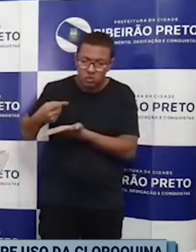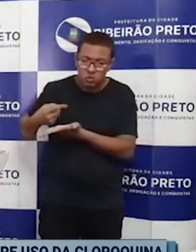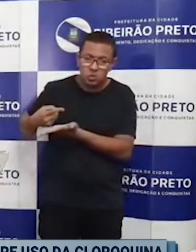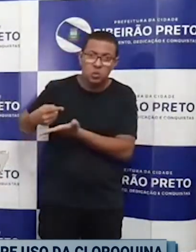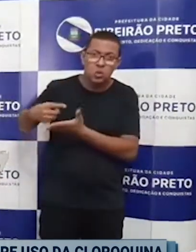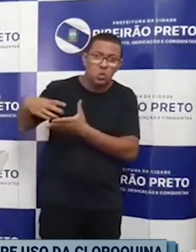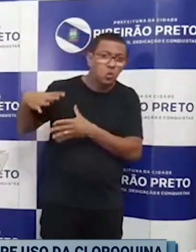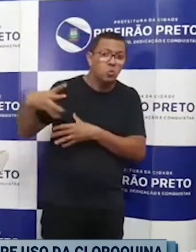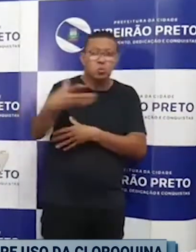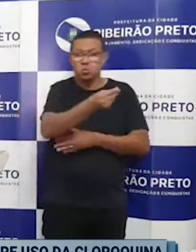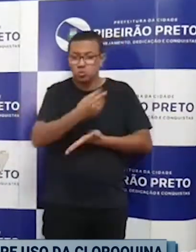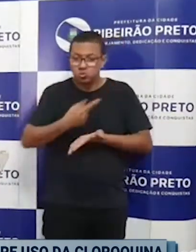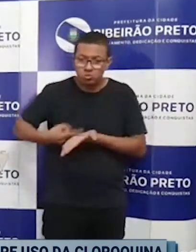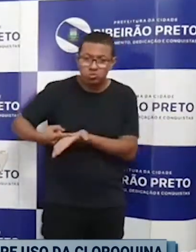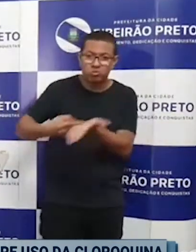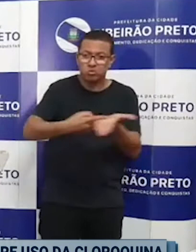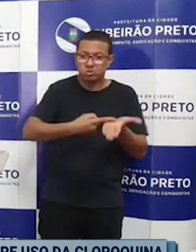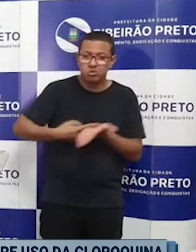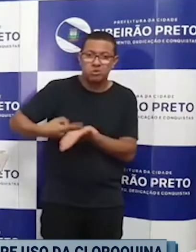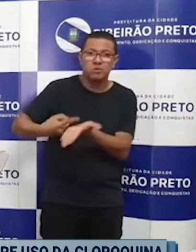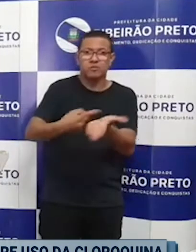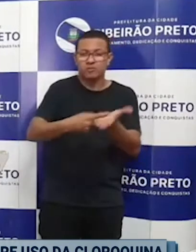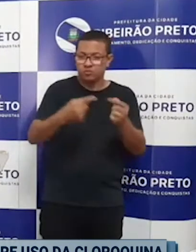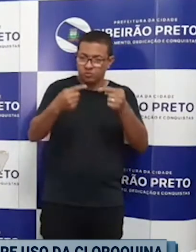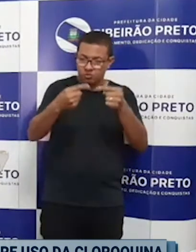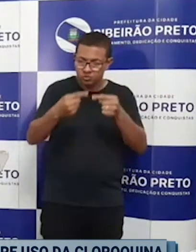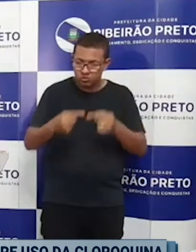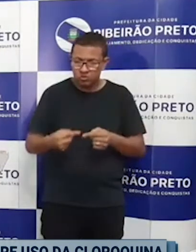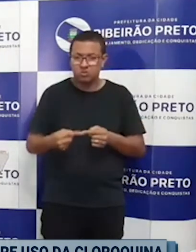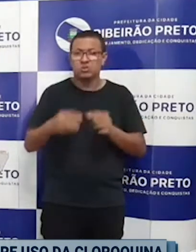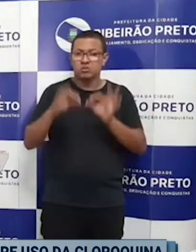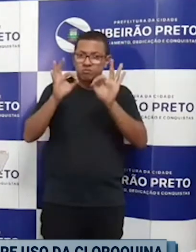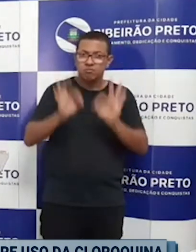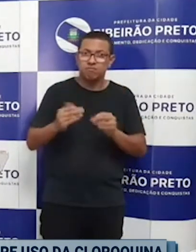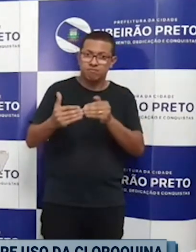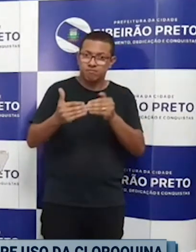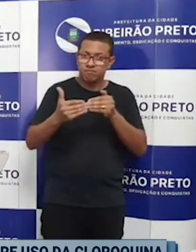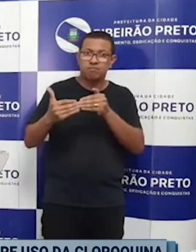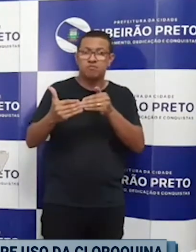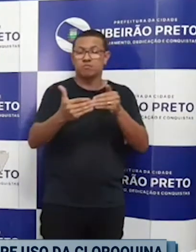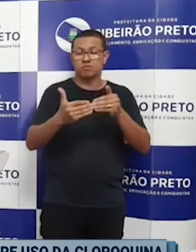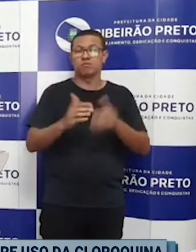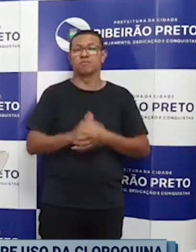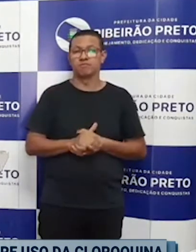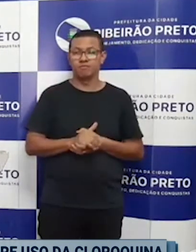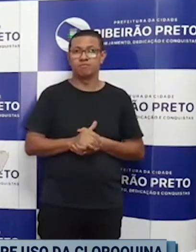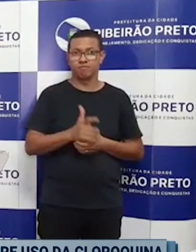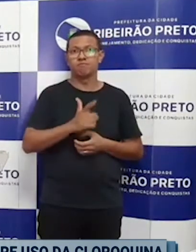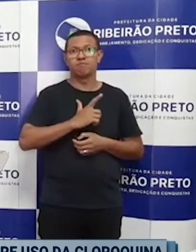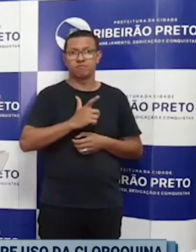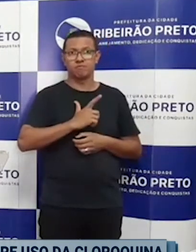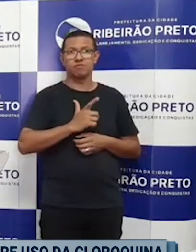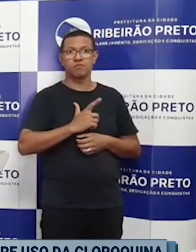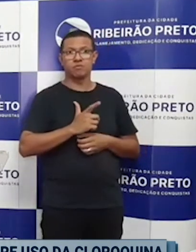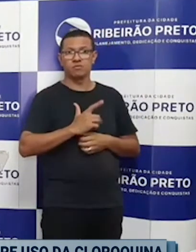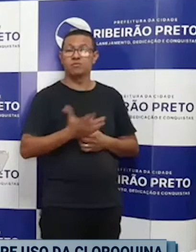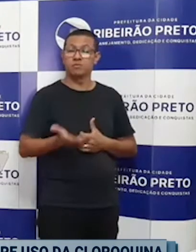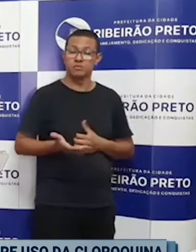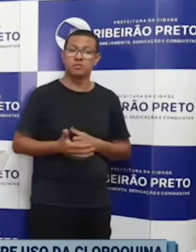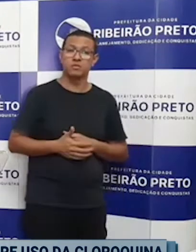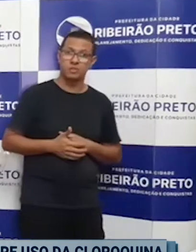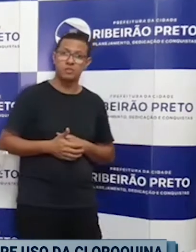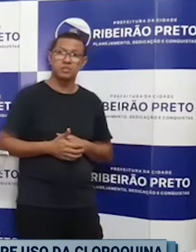Quando, na verdade, os prefeitos que até agora não adotaram, ouvindo os seus conselhos de contingências